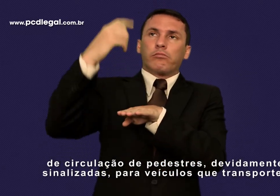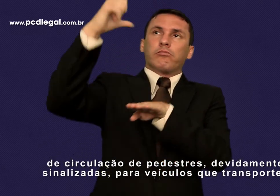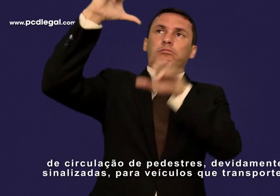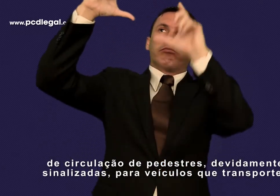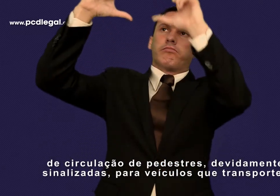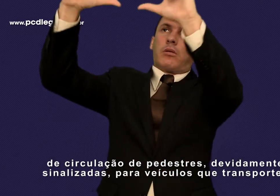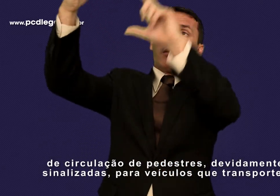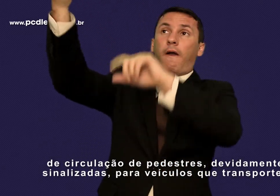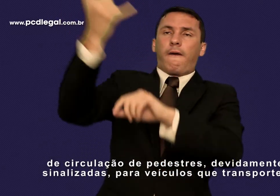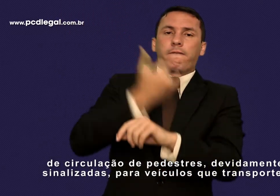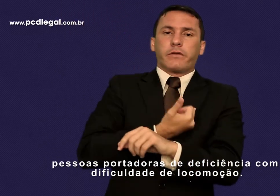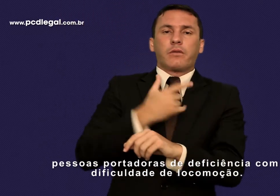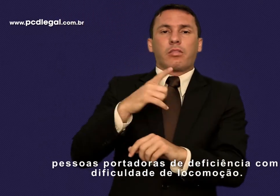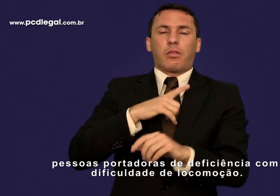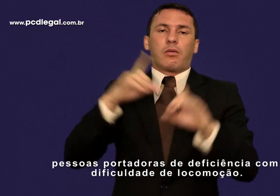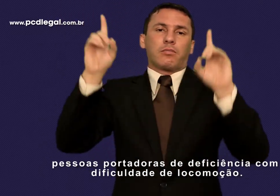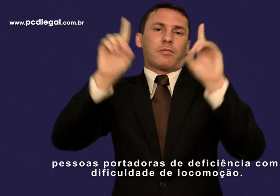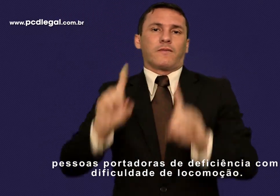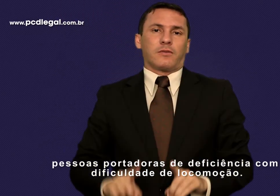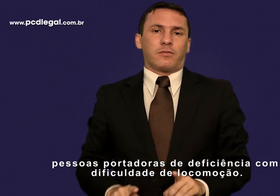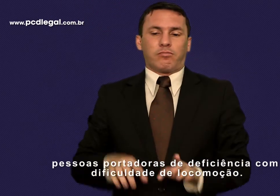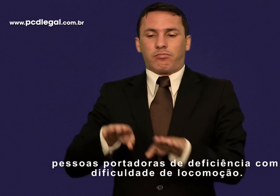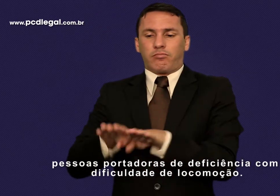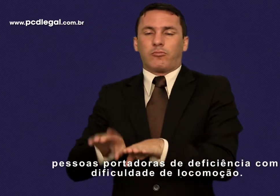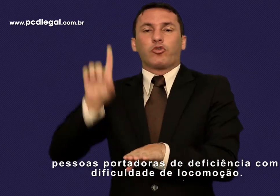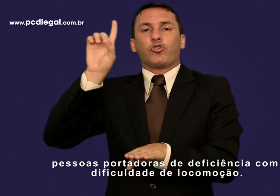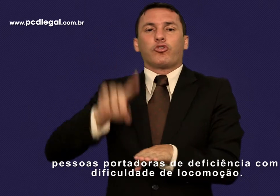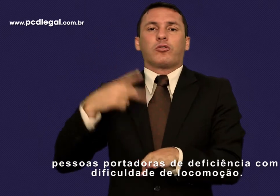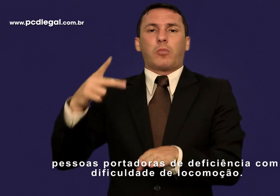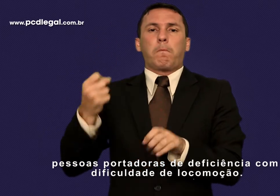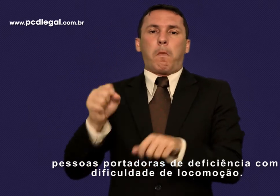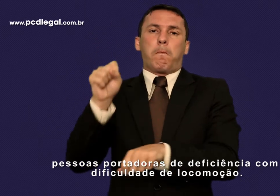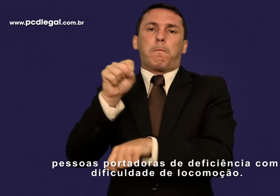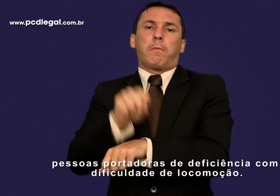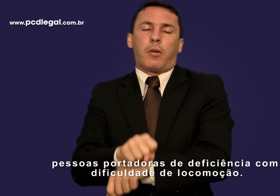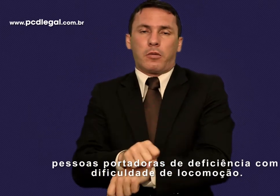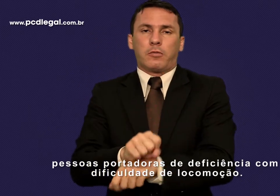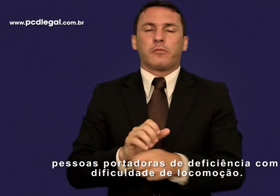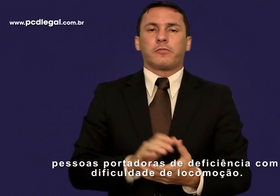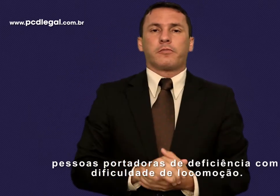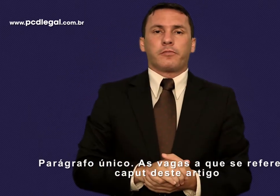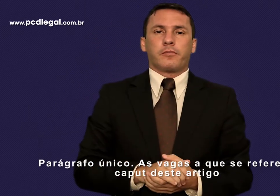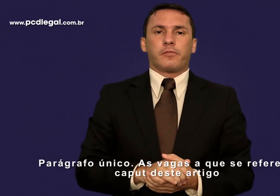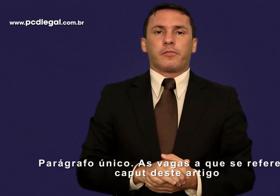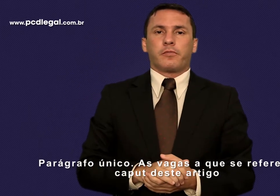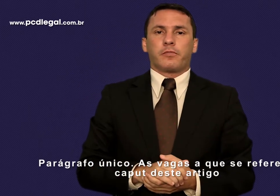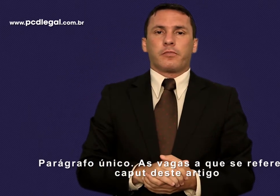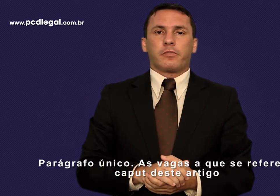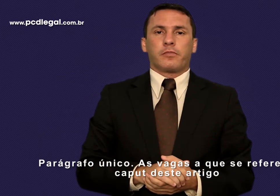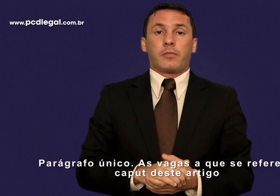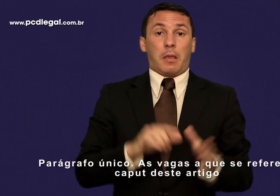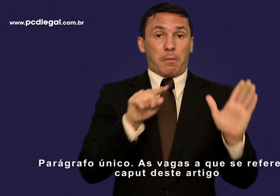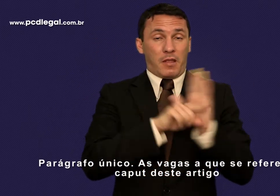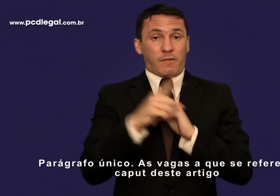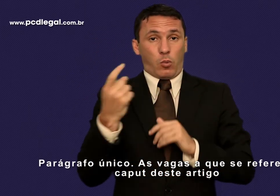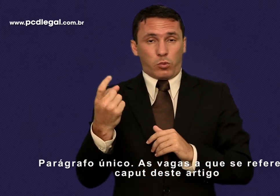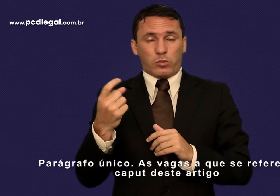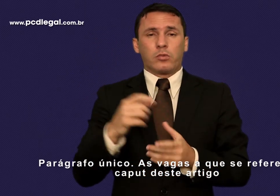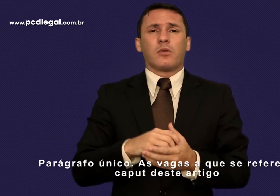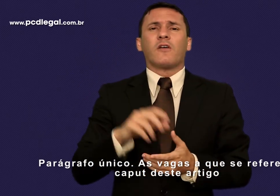veículos que transportem pessoas portadoras de deficiência com dificuldade de locomoção. Parágrafo único. As vagas a que